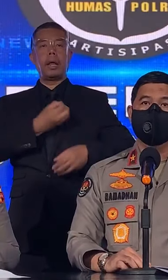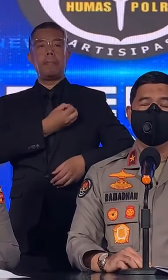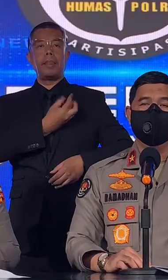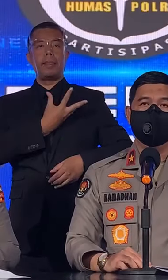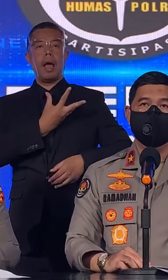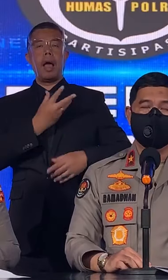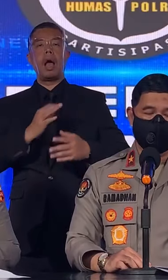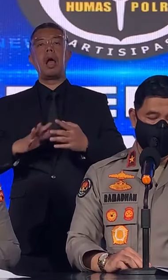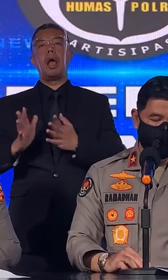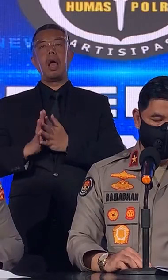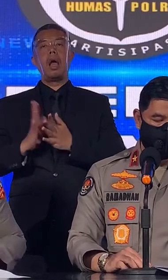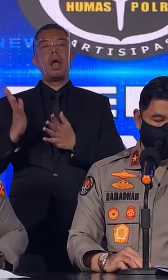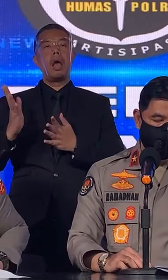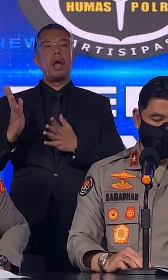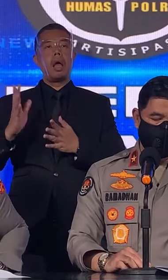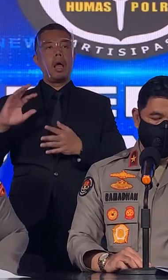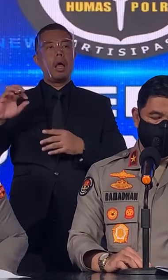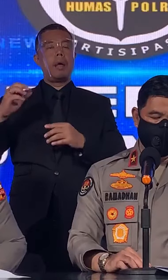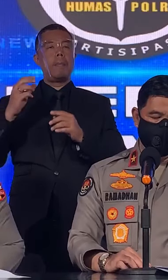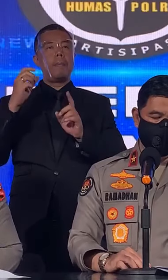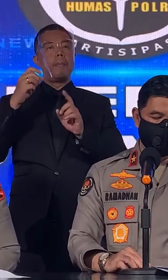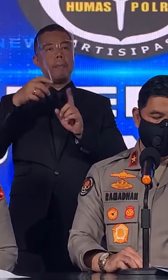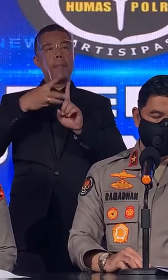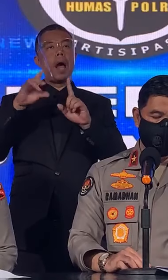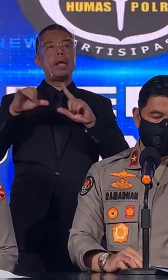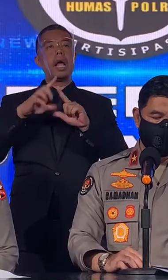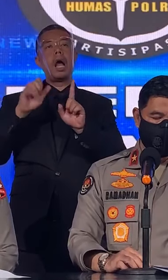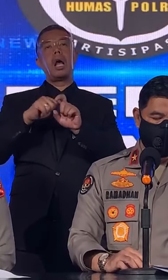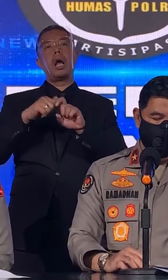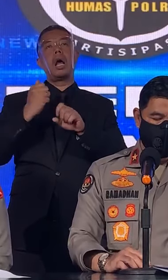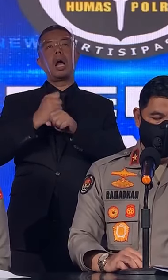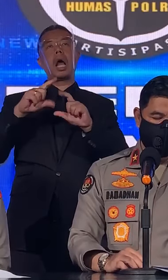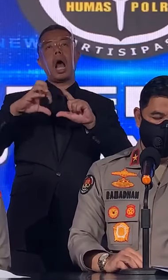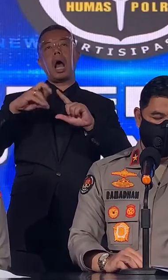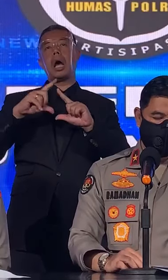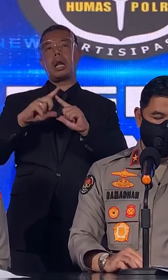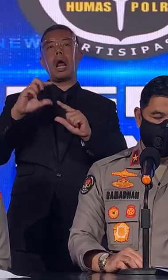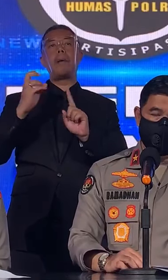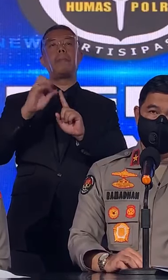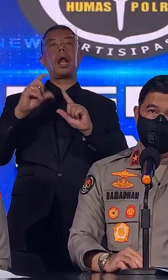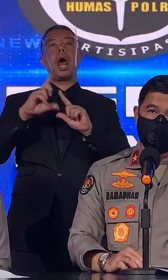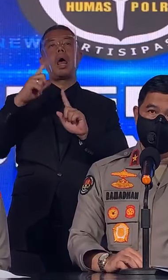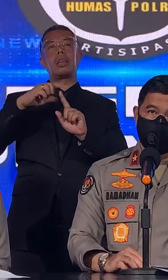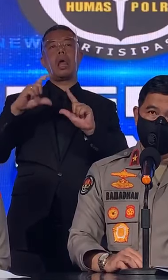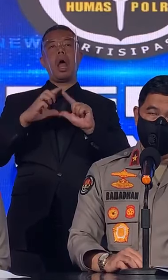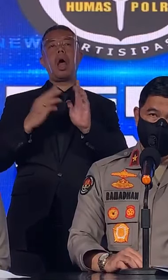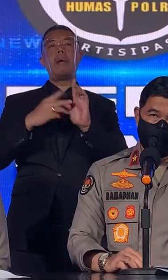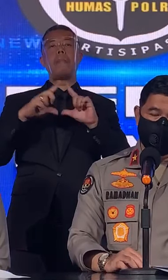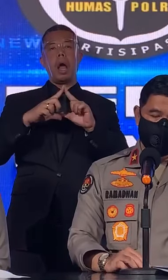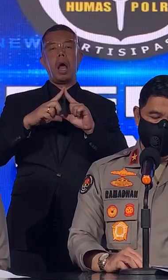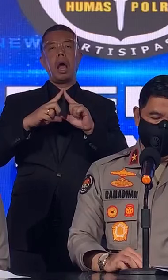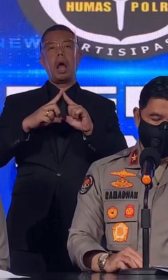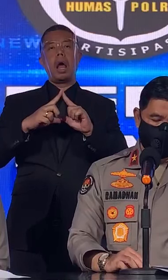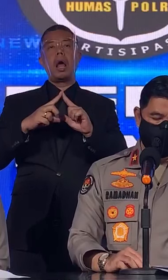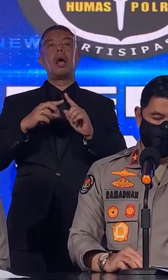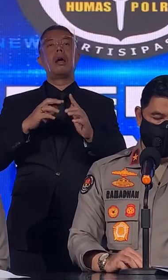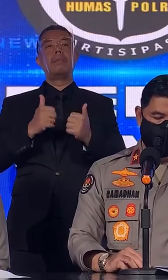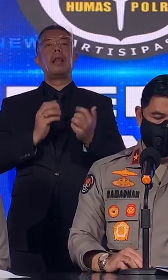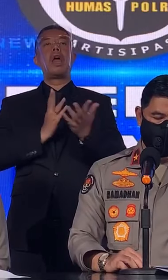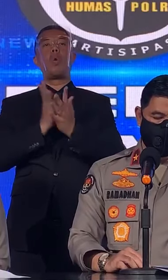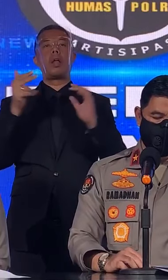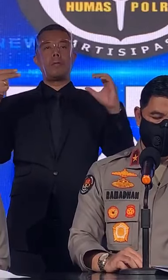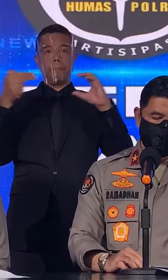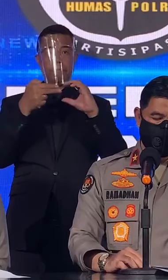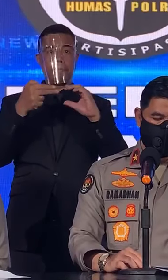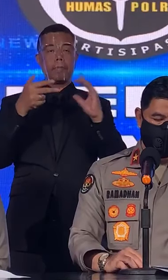bintang bayangkara Pratama, yang dilaksanakan offline maupun virtual,